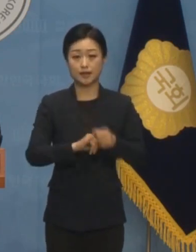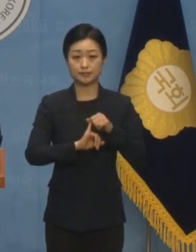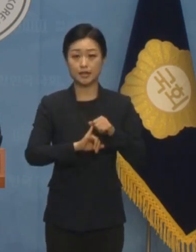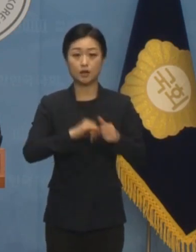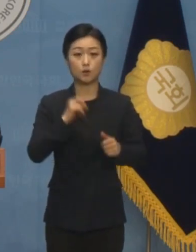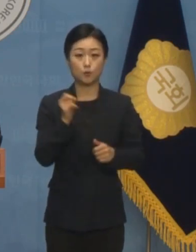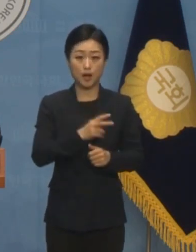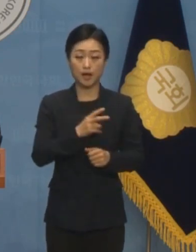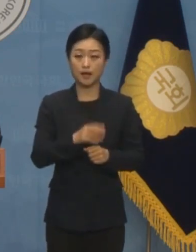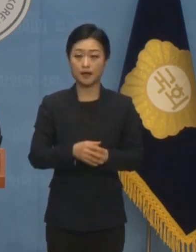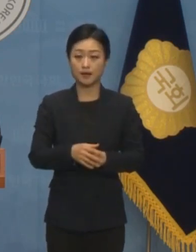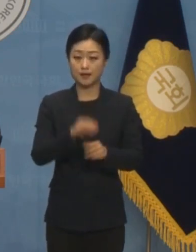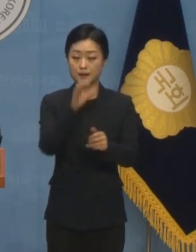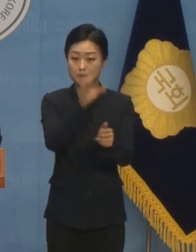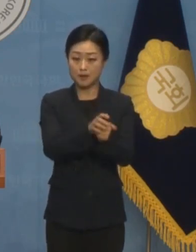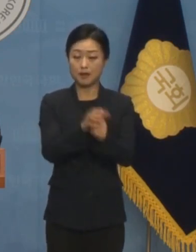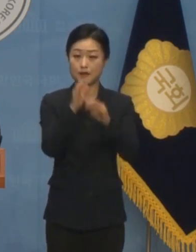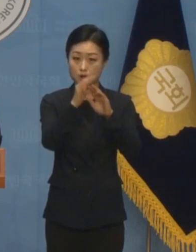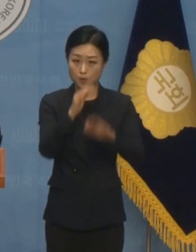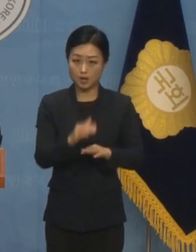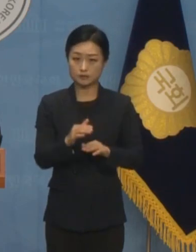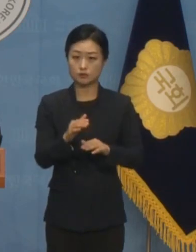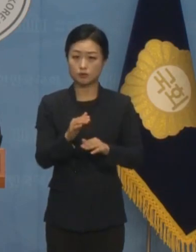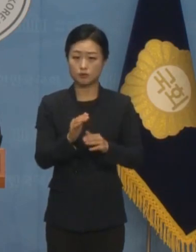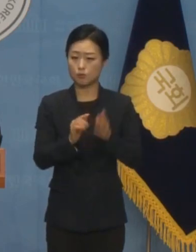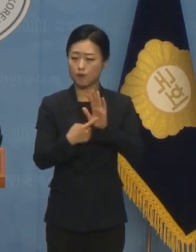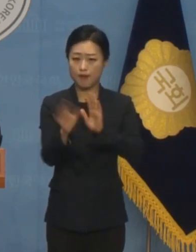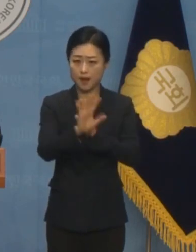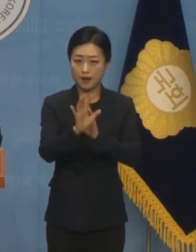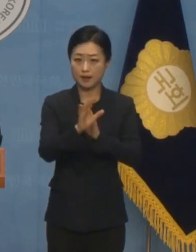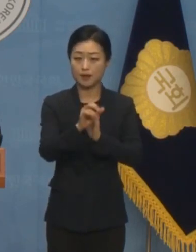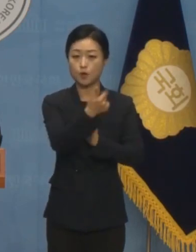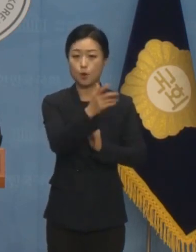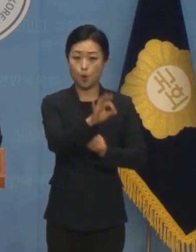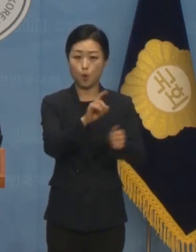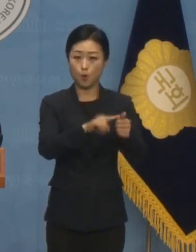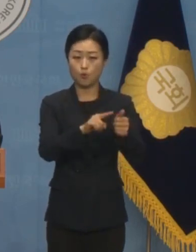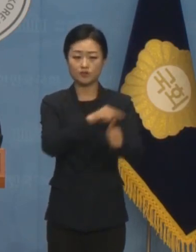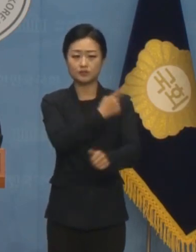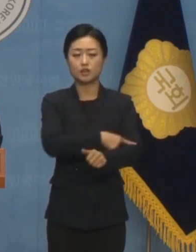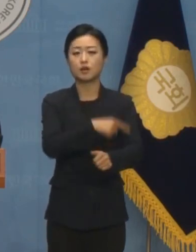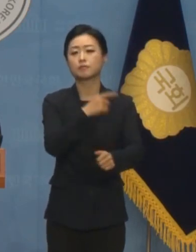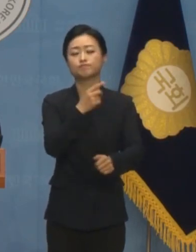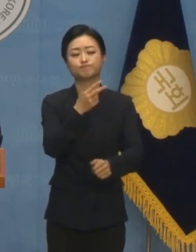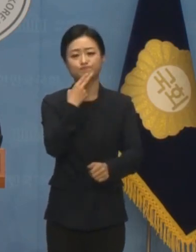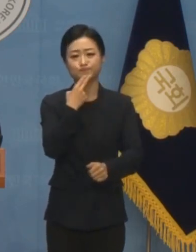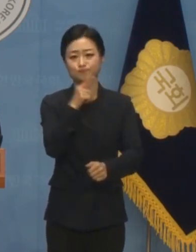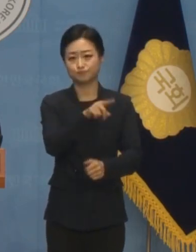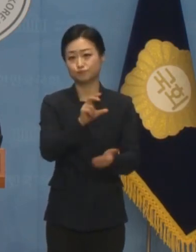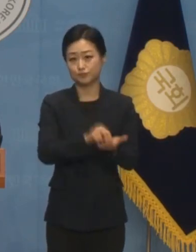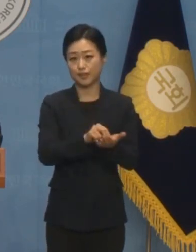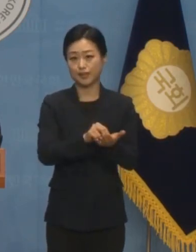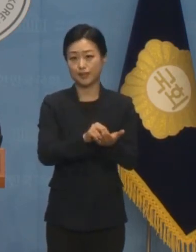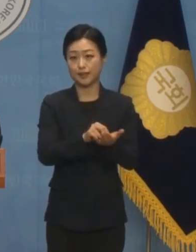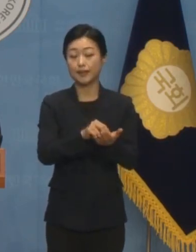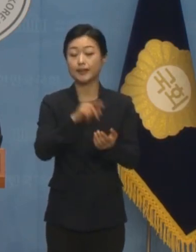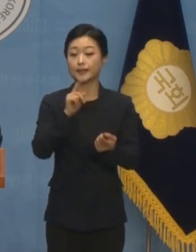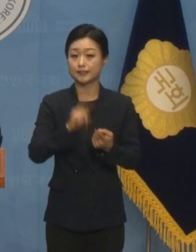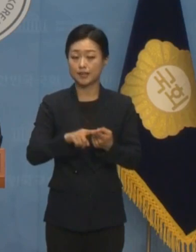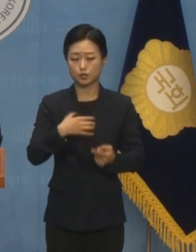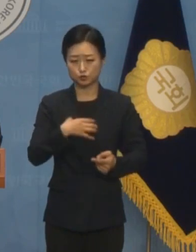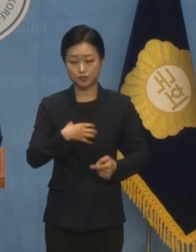불투명한 선임 과정 그리고 홍감독 개인의 심의 부적절한 과거 행적과 자질에 대한